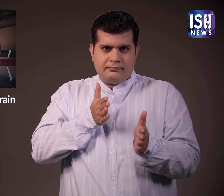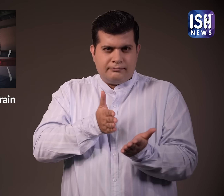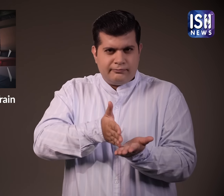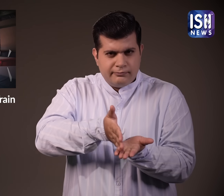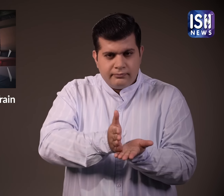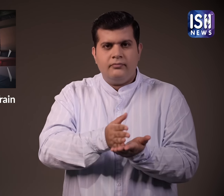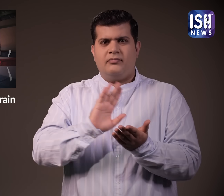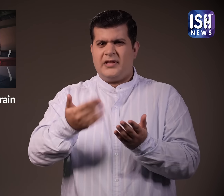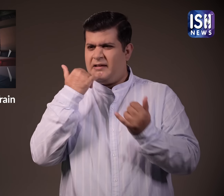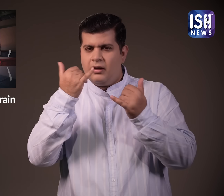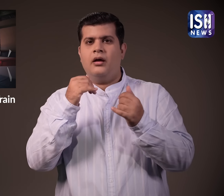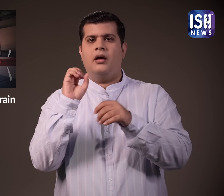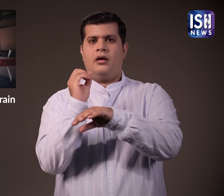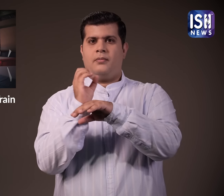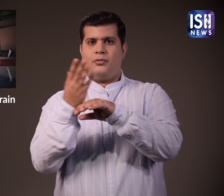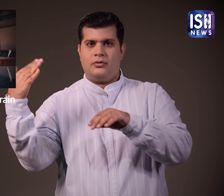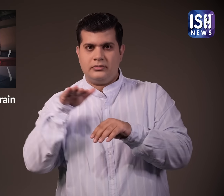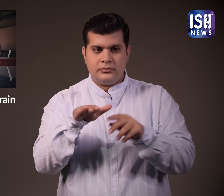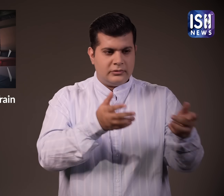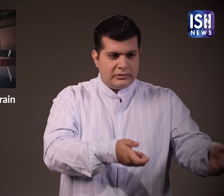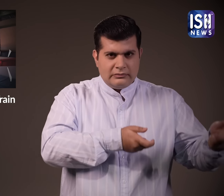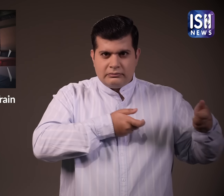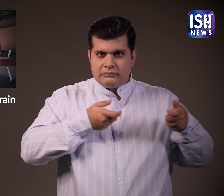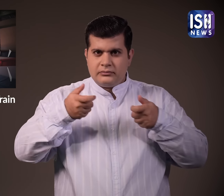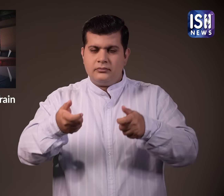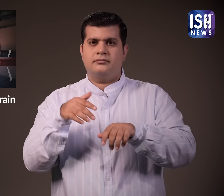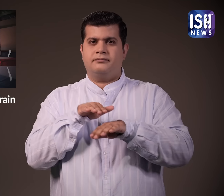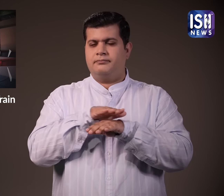दी एम्मिनोंस की विवस्था की और उन्हें नस्दी की अस्पताल ले गए